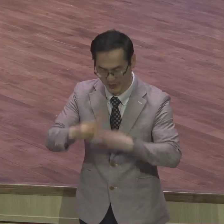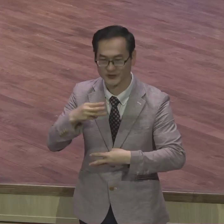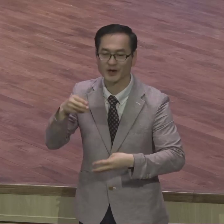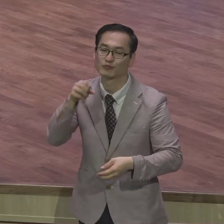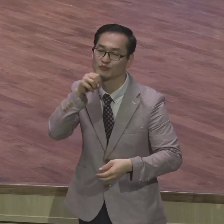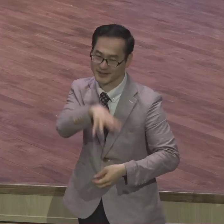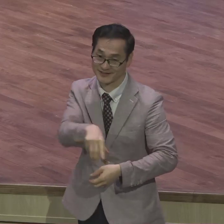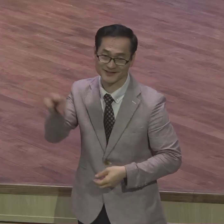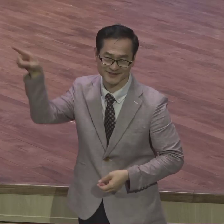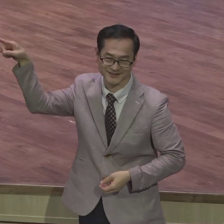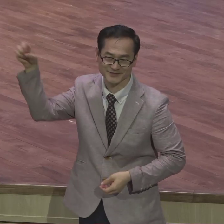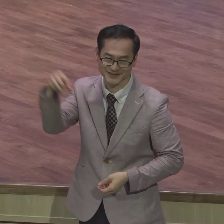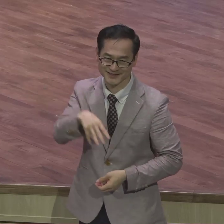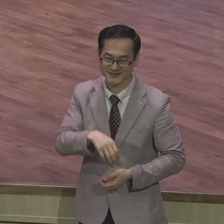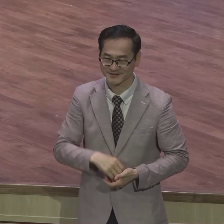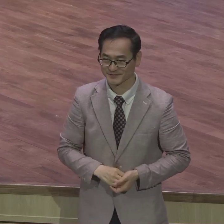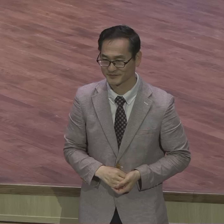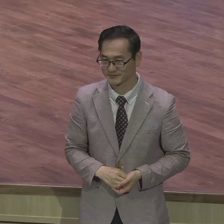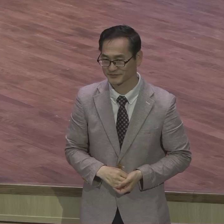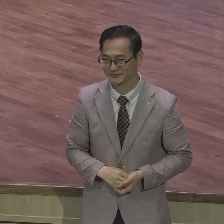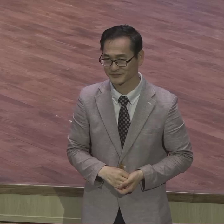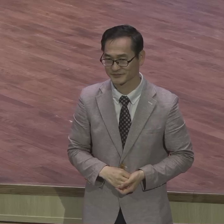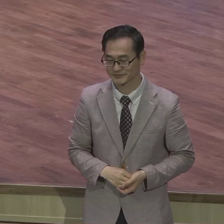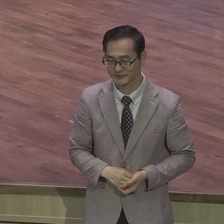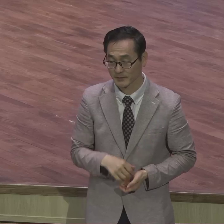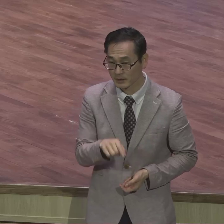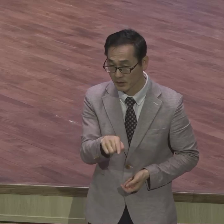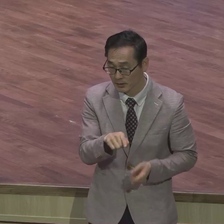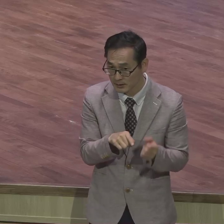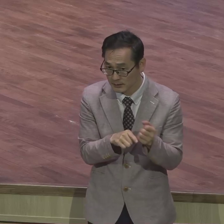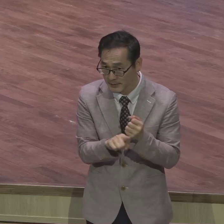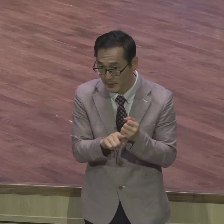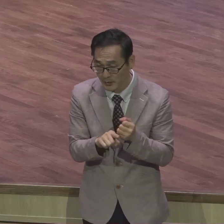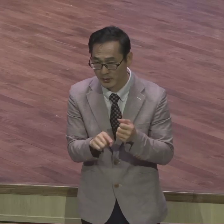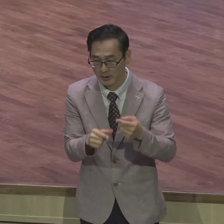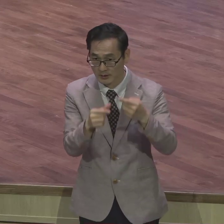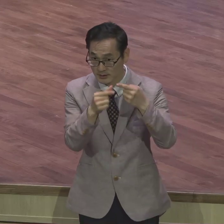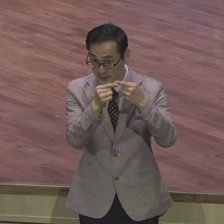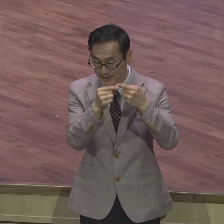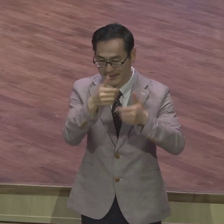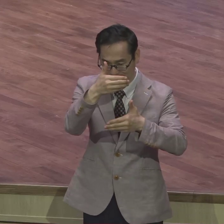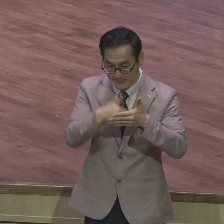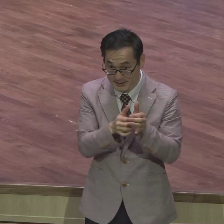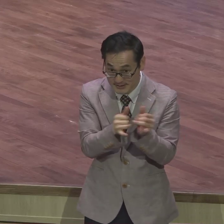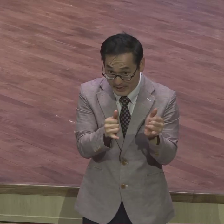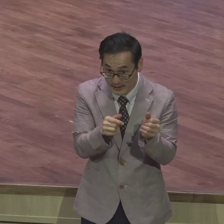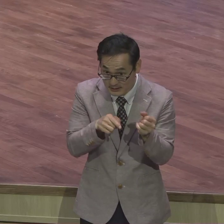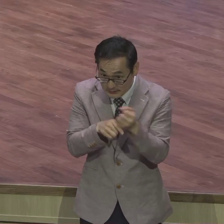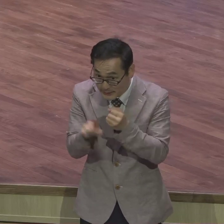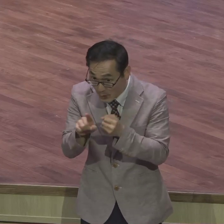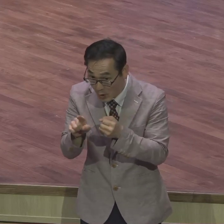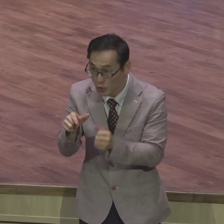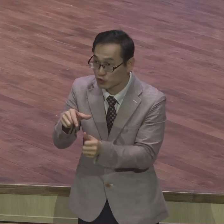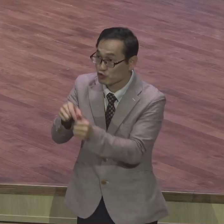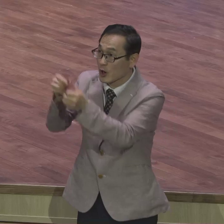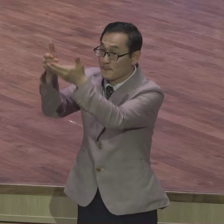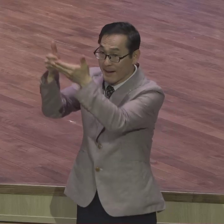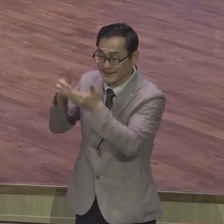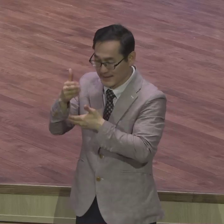여기에는요 두 가지 큰 의미가 있어요 첫째 남은자란 구원받은 하나님의 자녀 그런 뜻이요